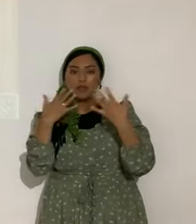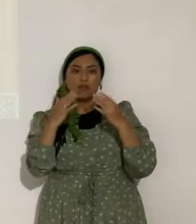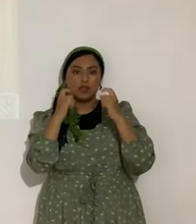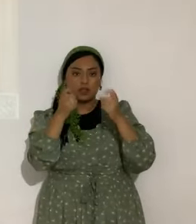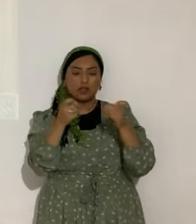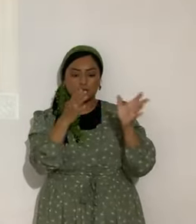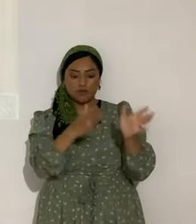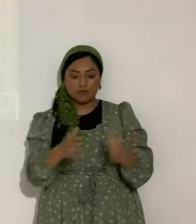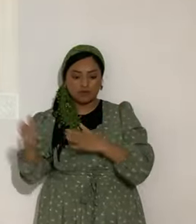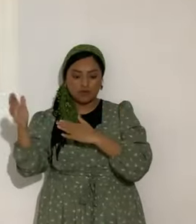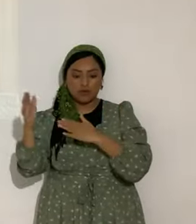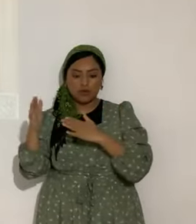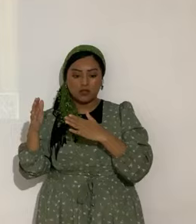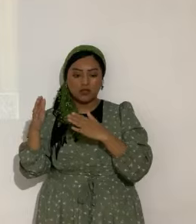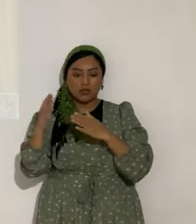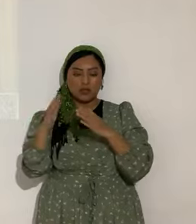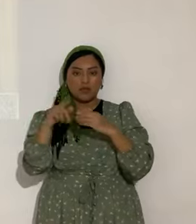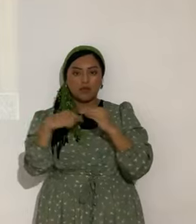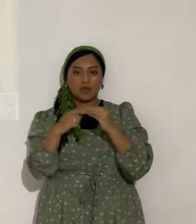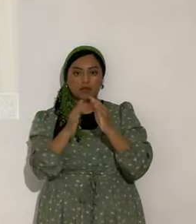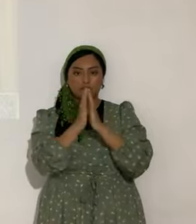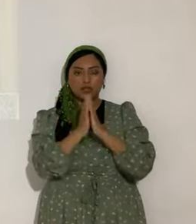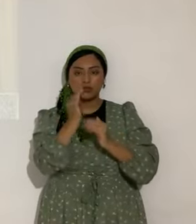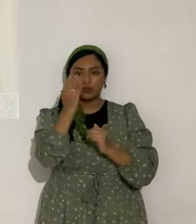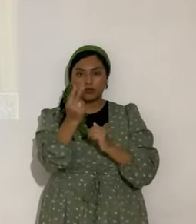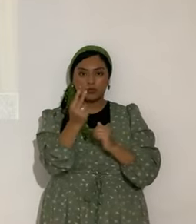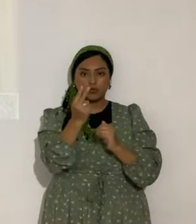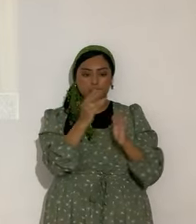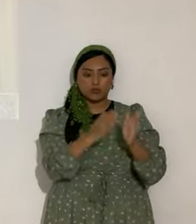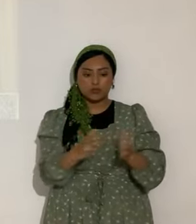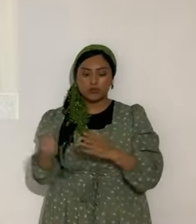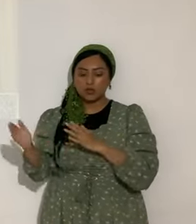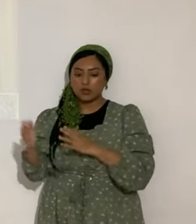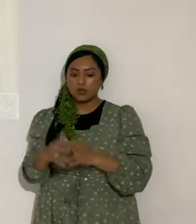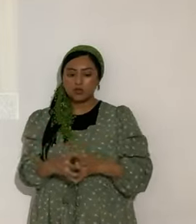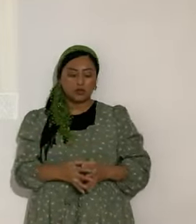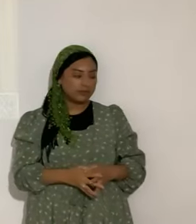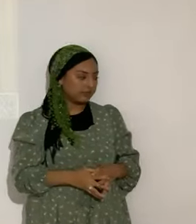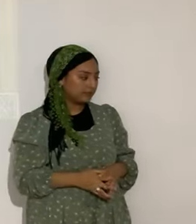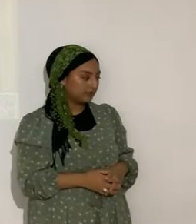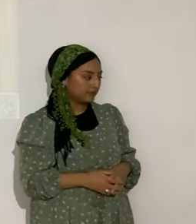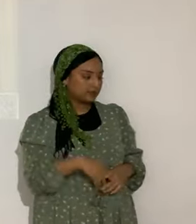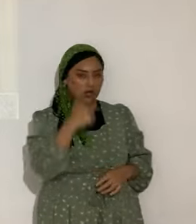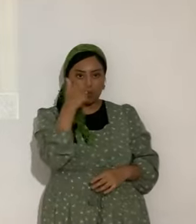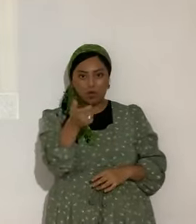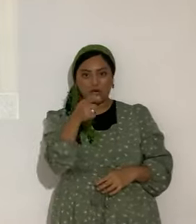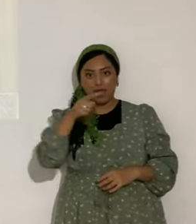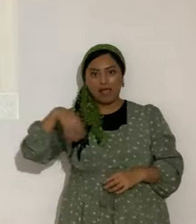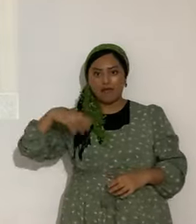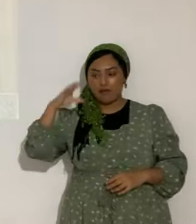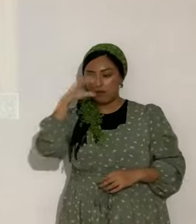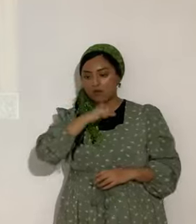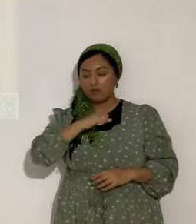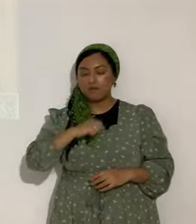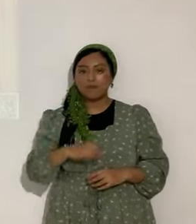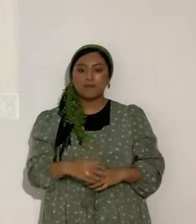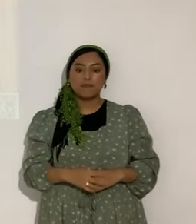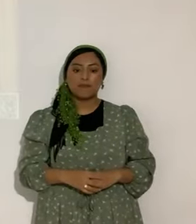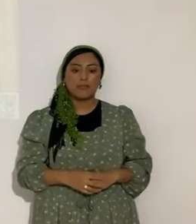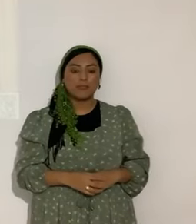curso de, uno de los cursos de oración, porque son dos cursos de oración. Veanlos los que no lo han visto. A veces